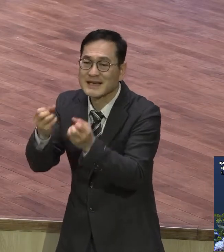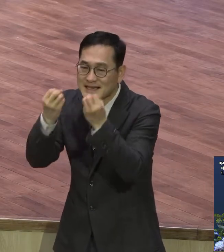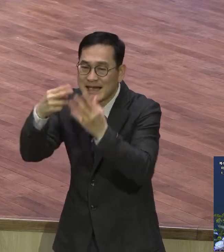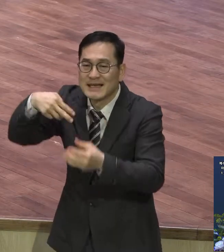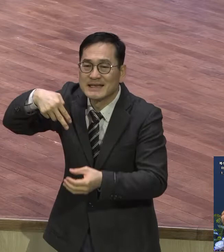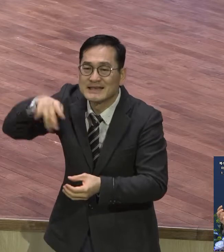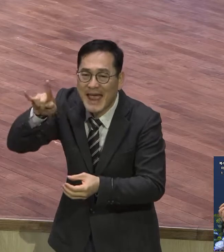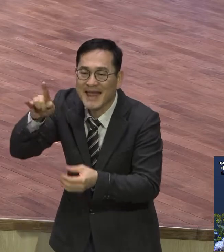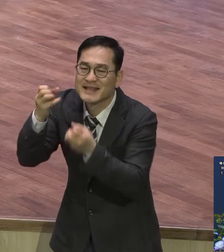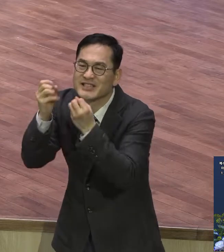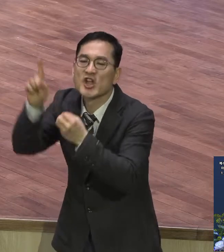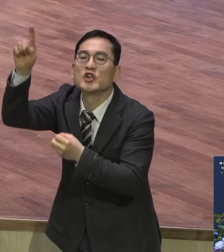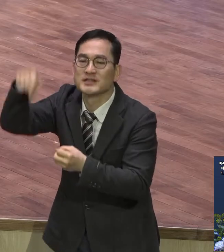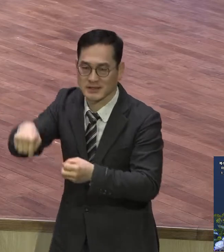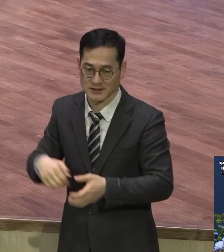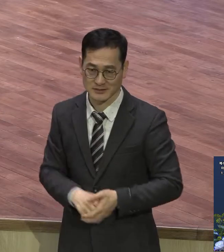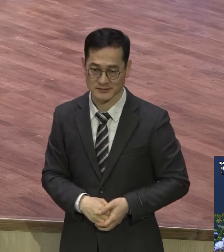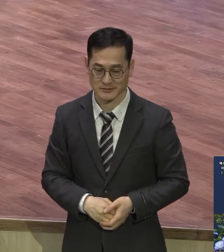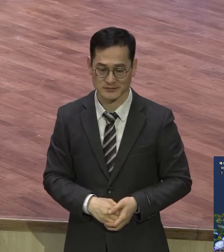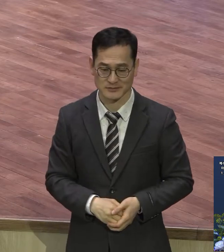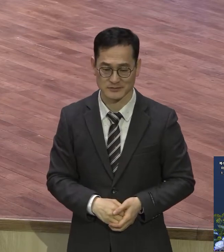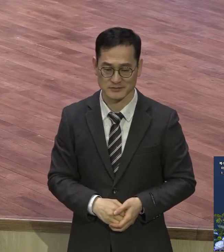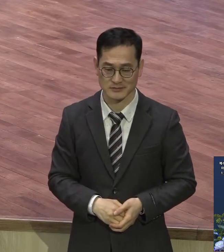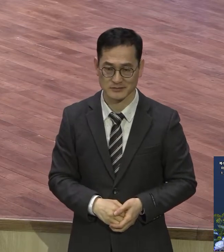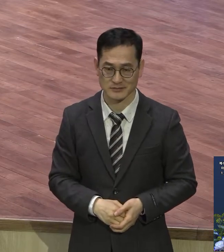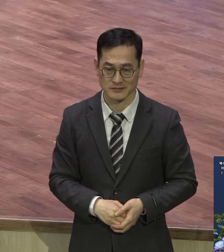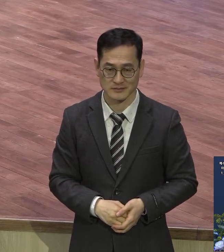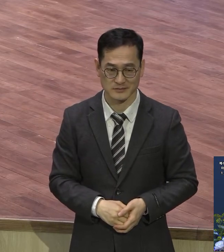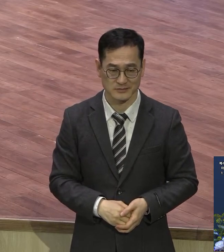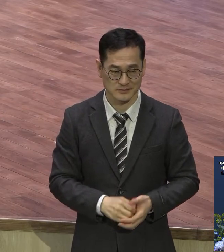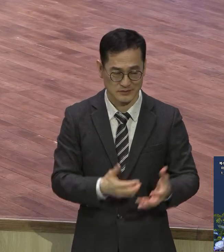이야기하면서 자기들에게 오라고 하는 새천지가 있어요 그렇게